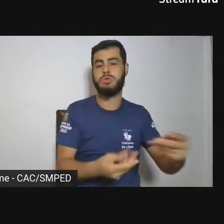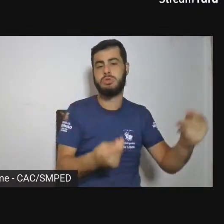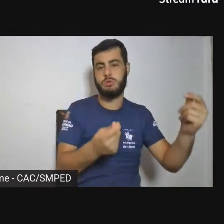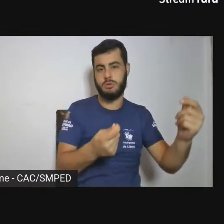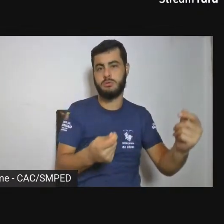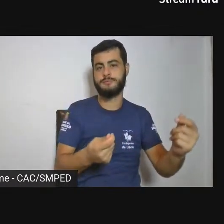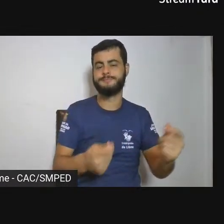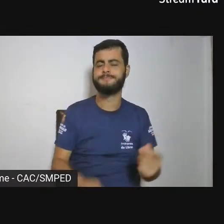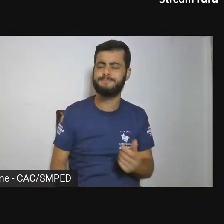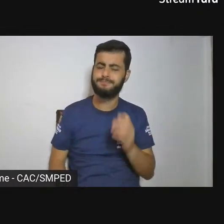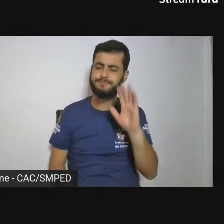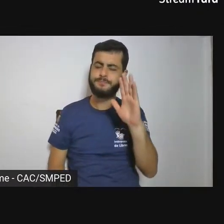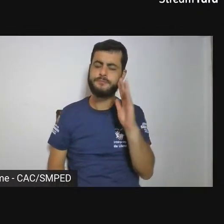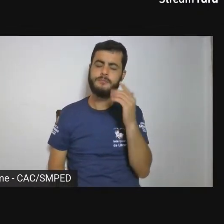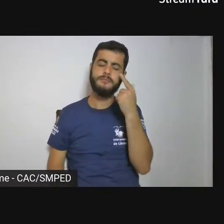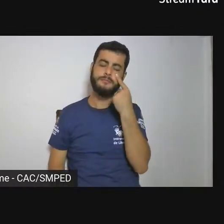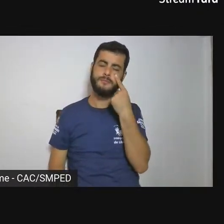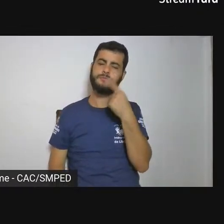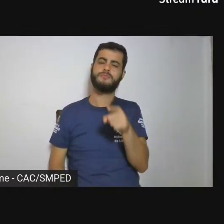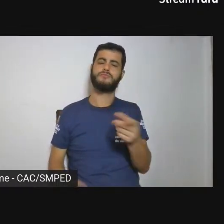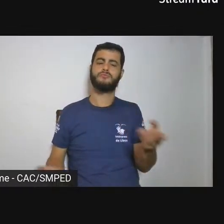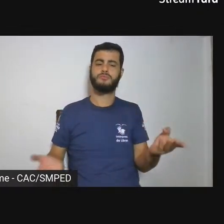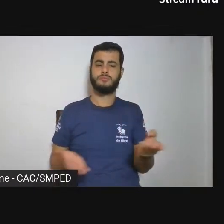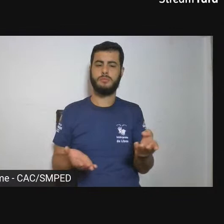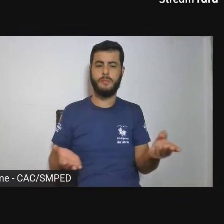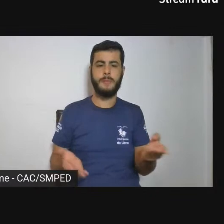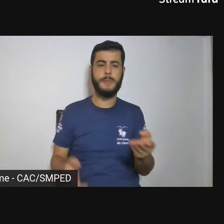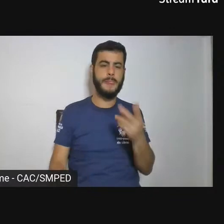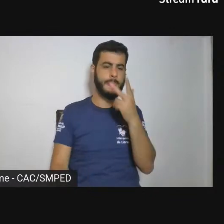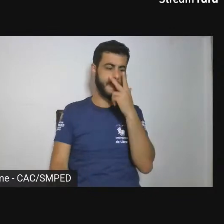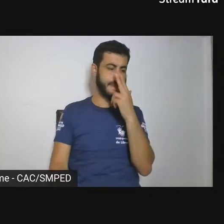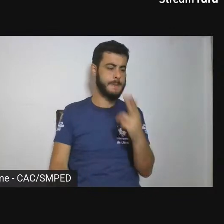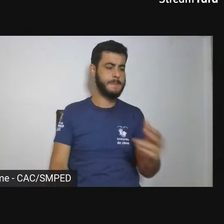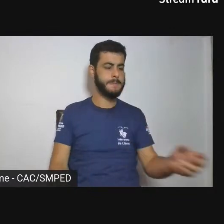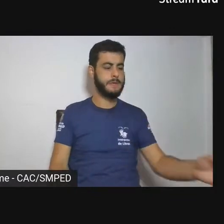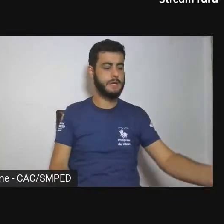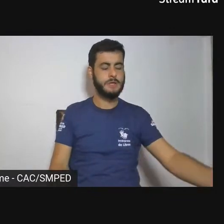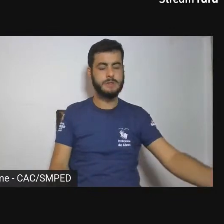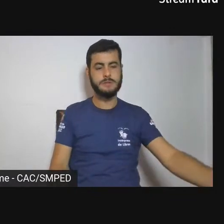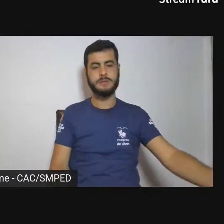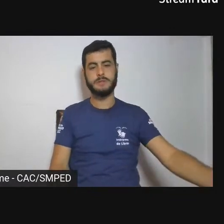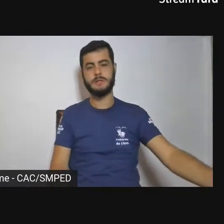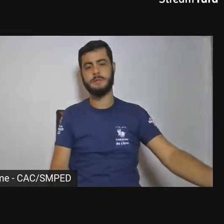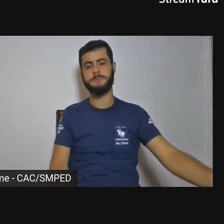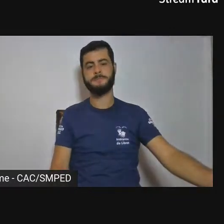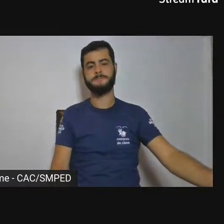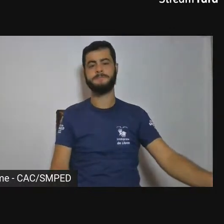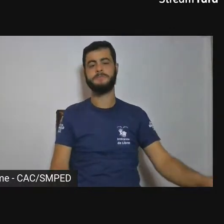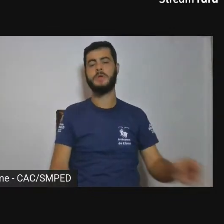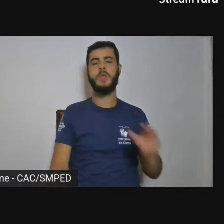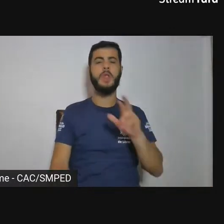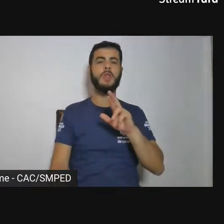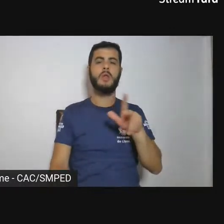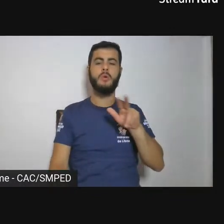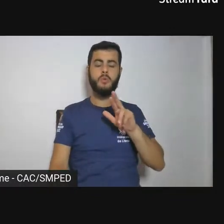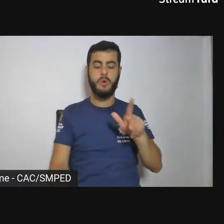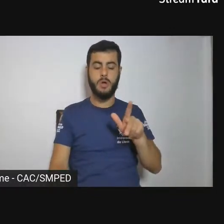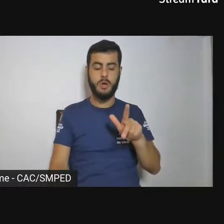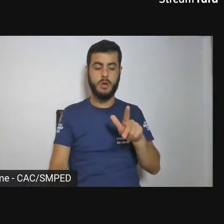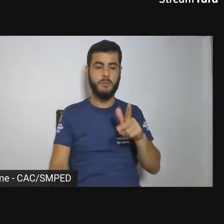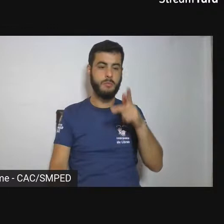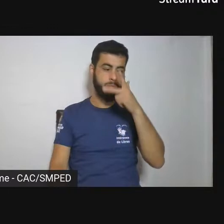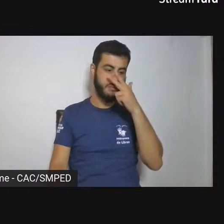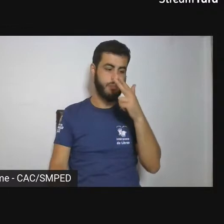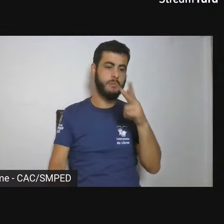situação que não é aquela do no lugar do